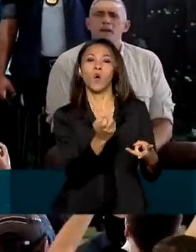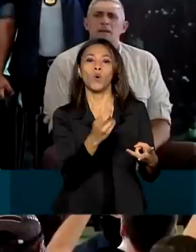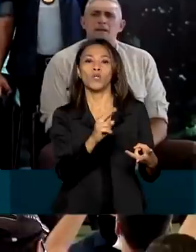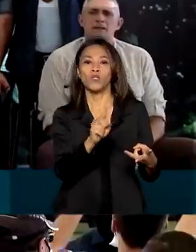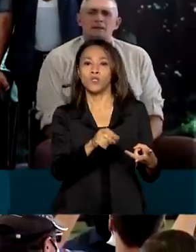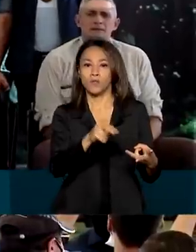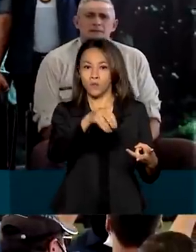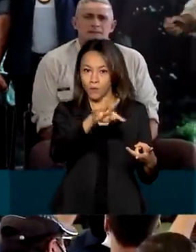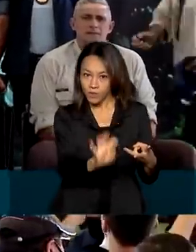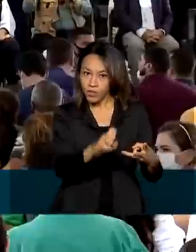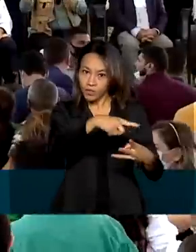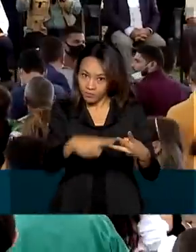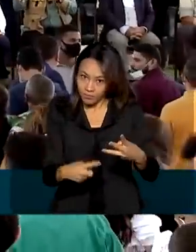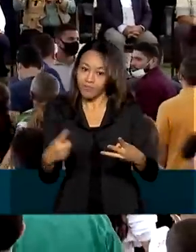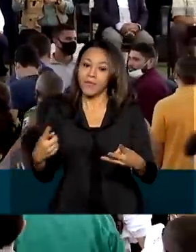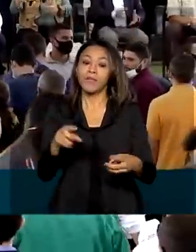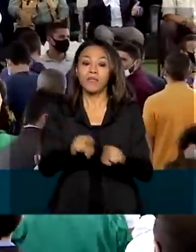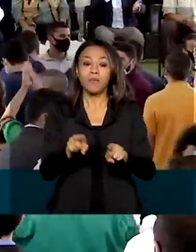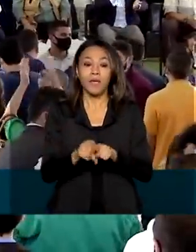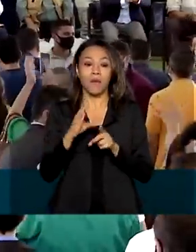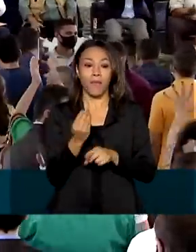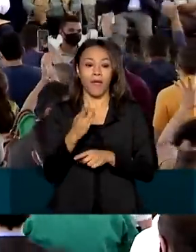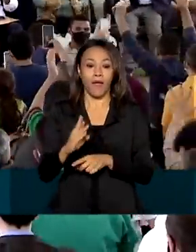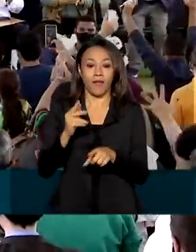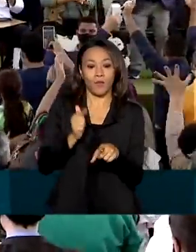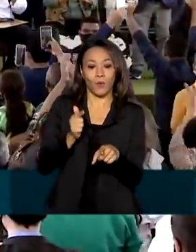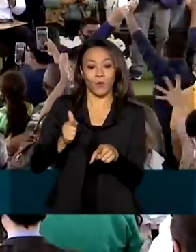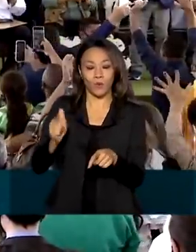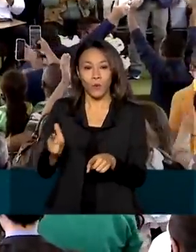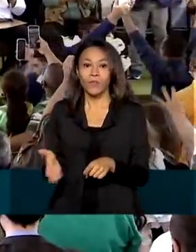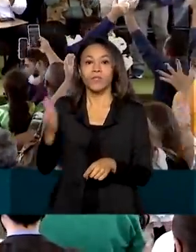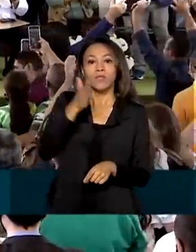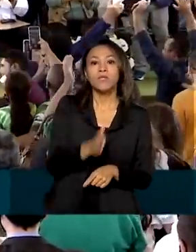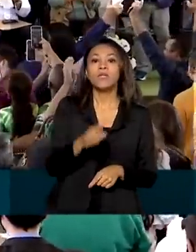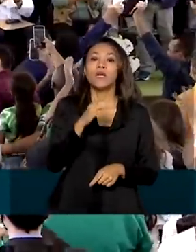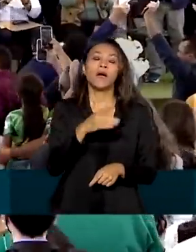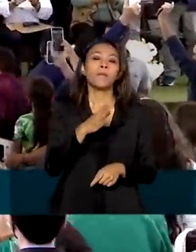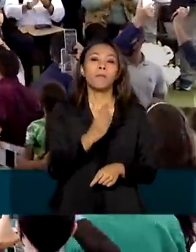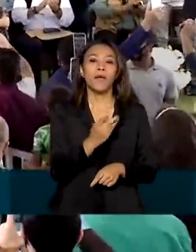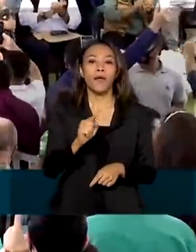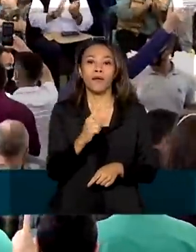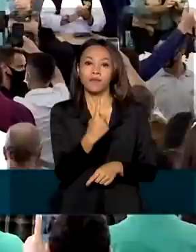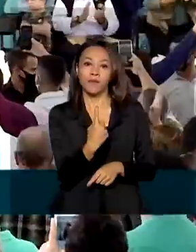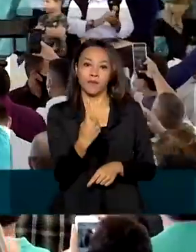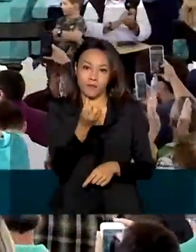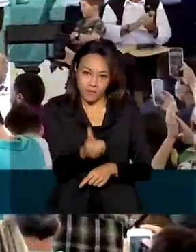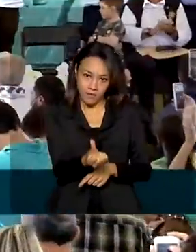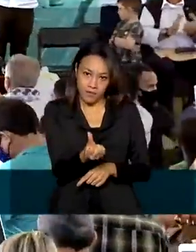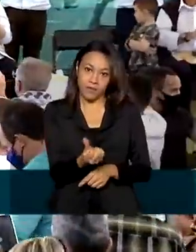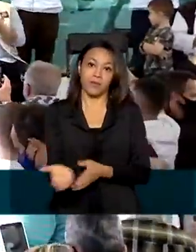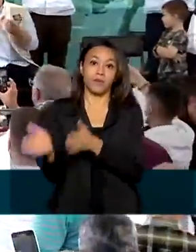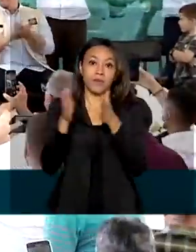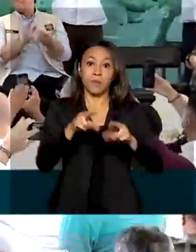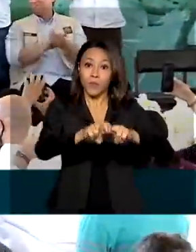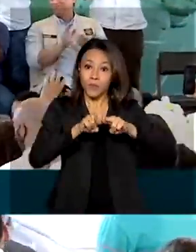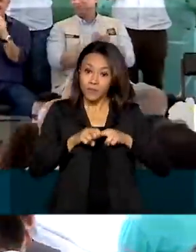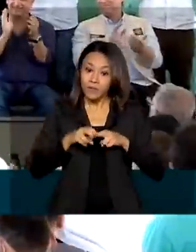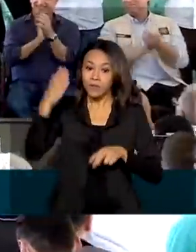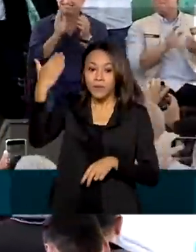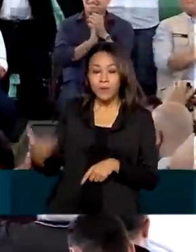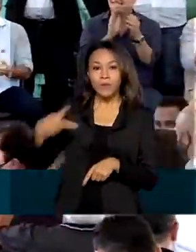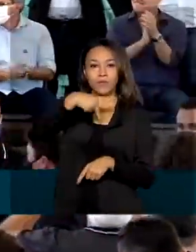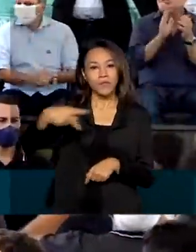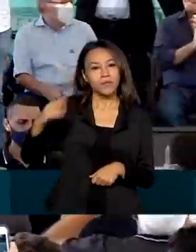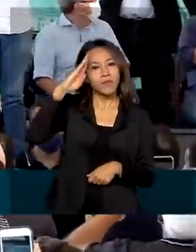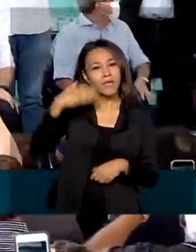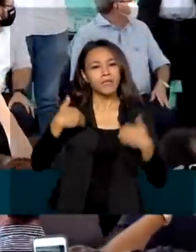importantes nas rodovias BR-222 e BR-116. Para isso, o presidente destacou a